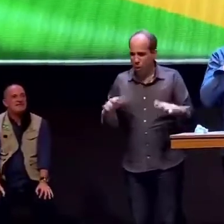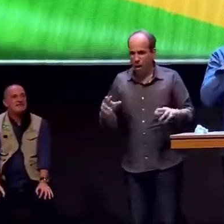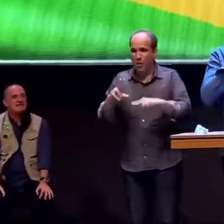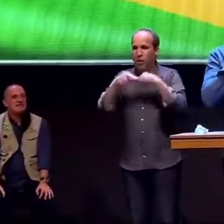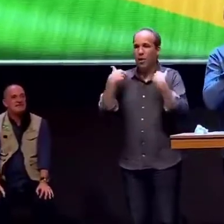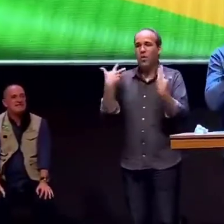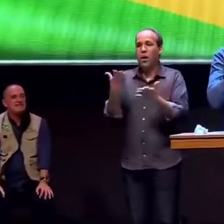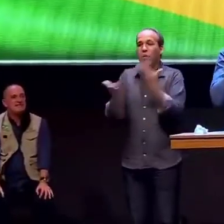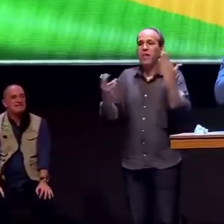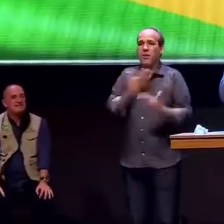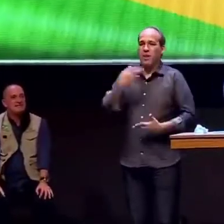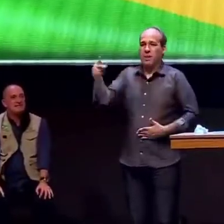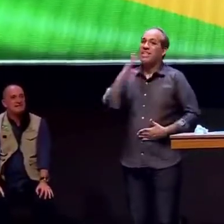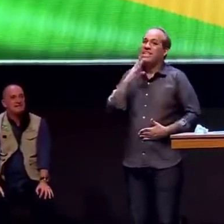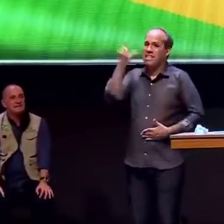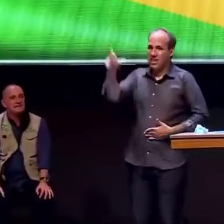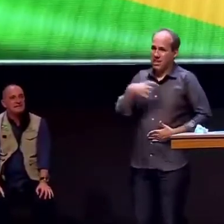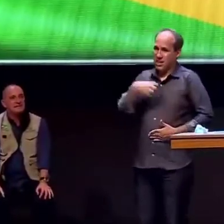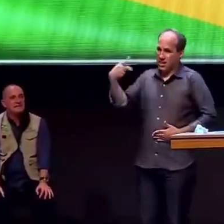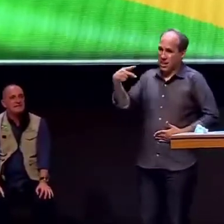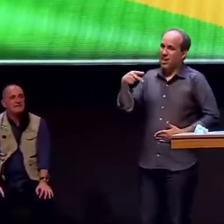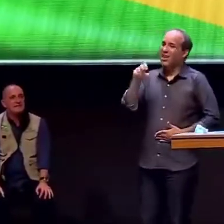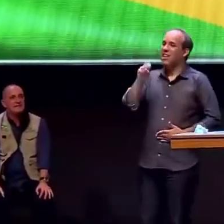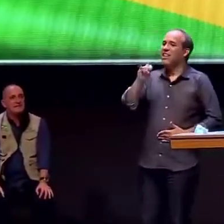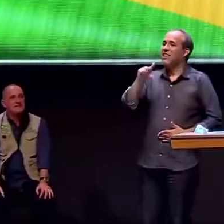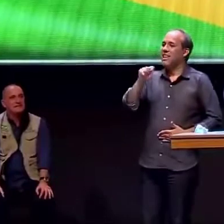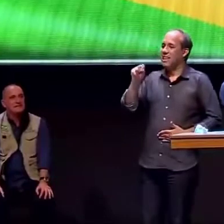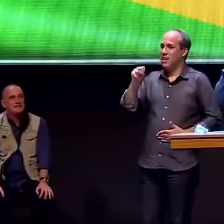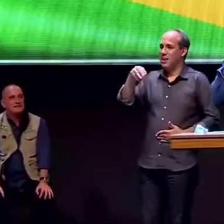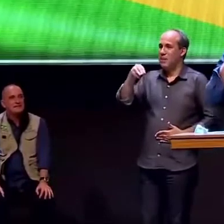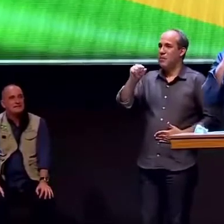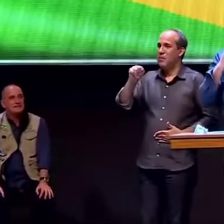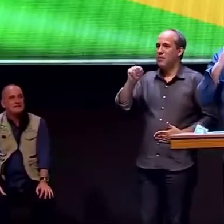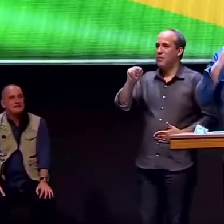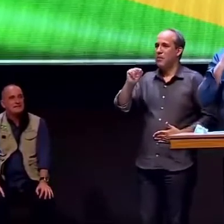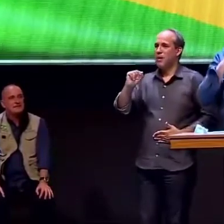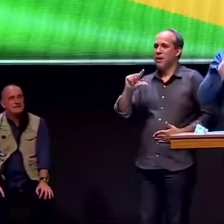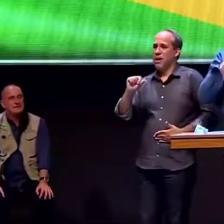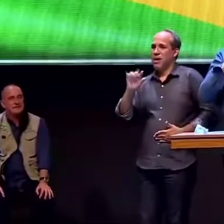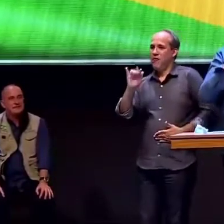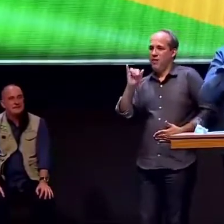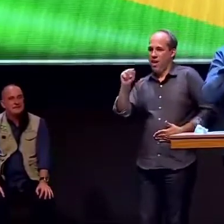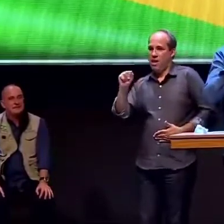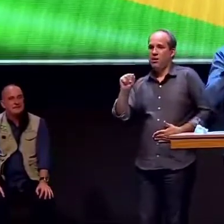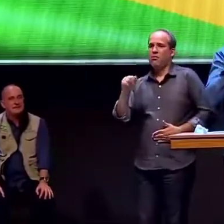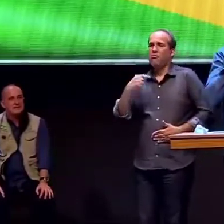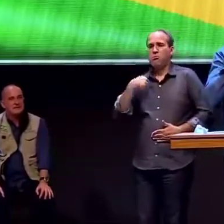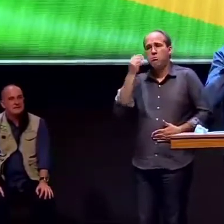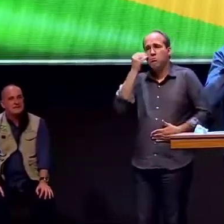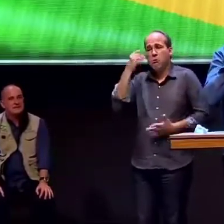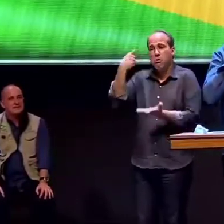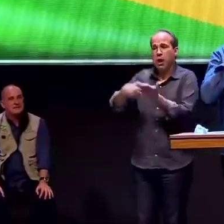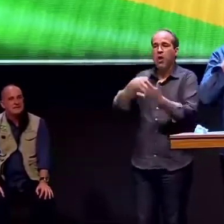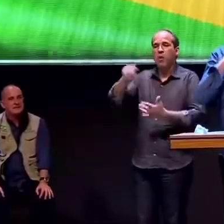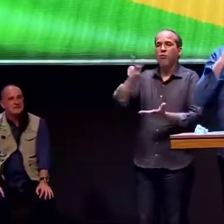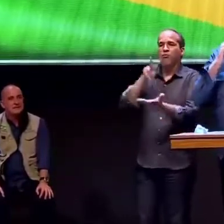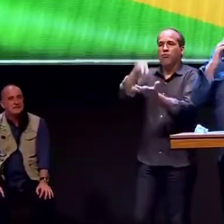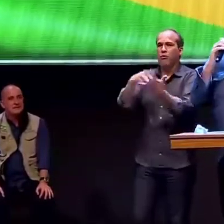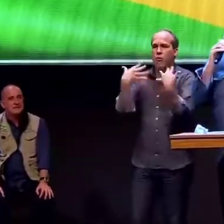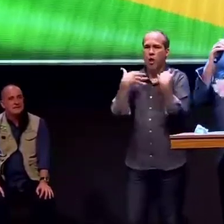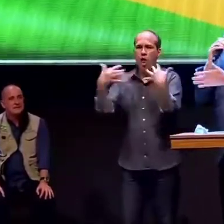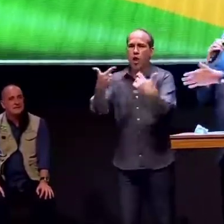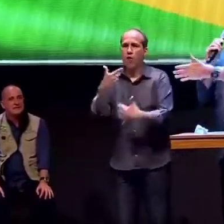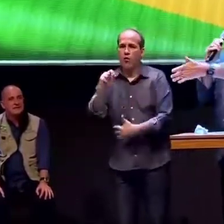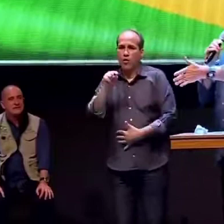e ele me deu a palavra tinha lá umas 20 mil pessoas e eu falei e no final